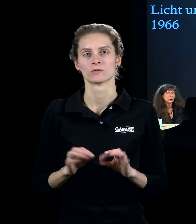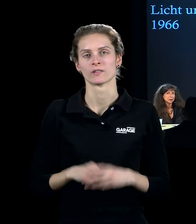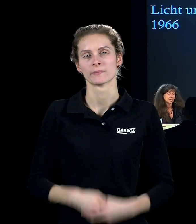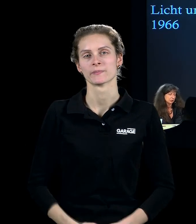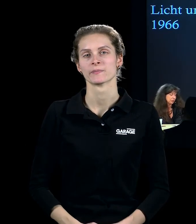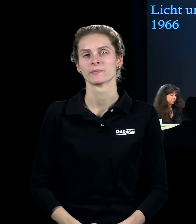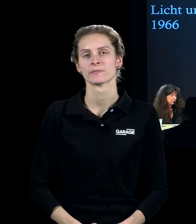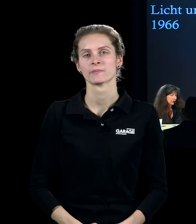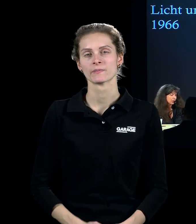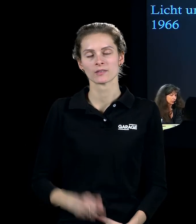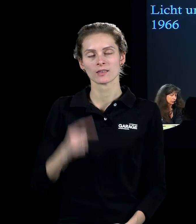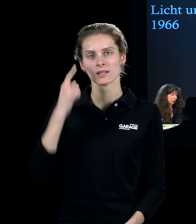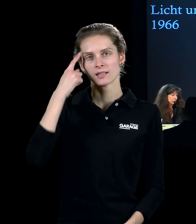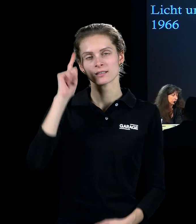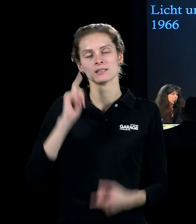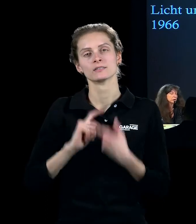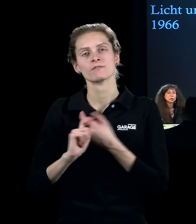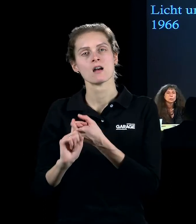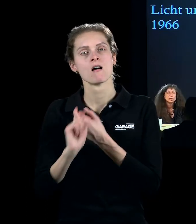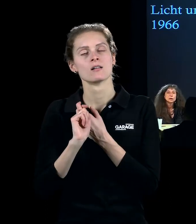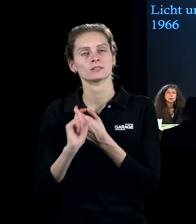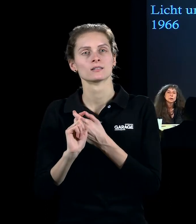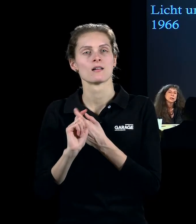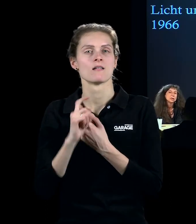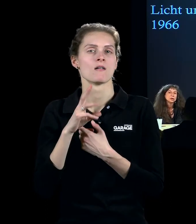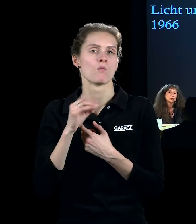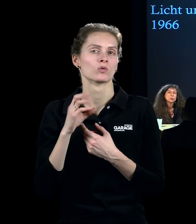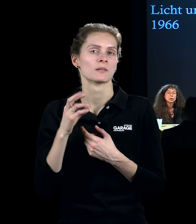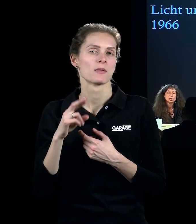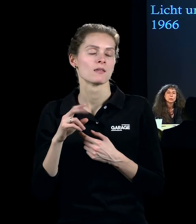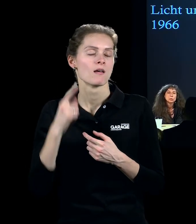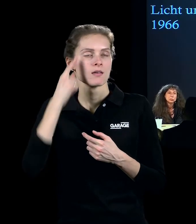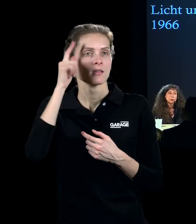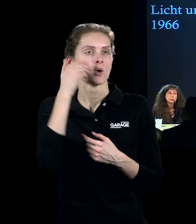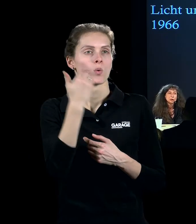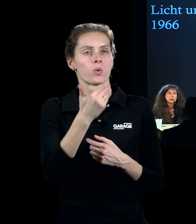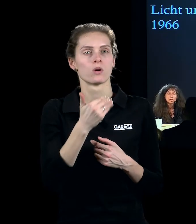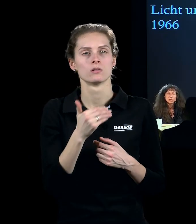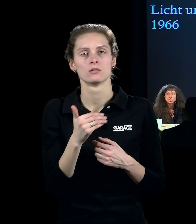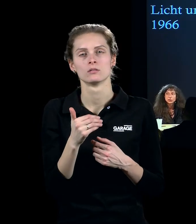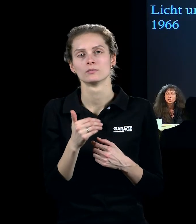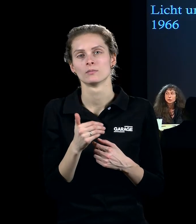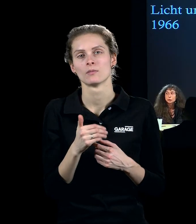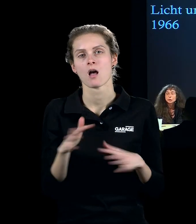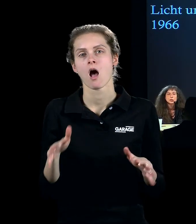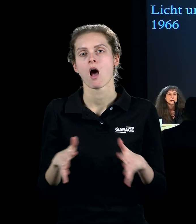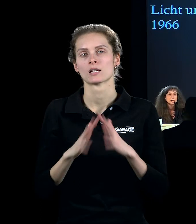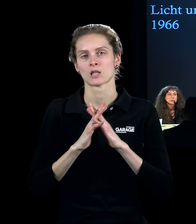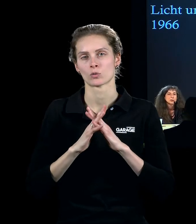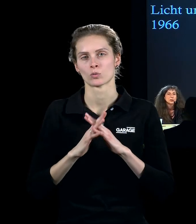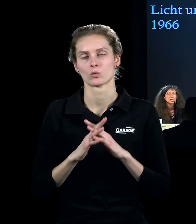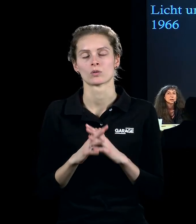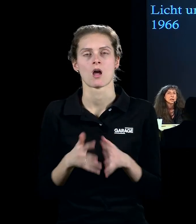связанная с этим мультимедийностью, идея архитектуры. Пина очень интересовала архитектуру, очень